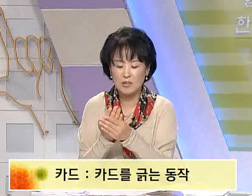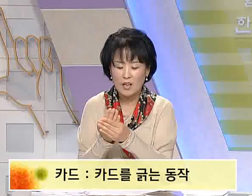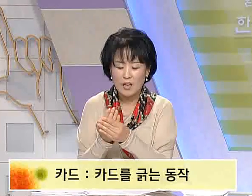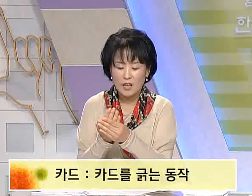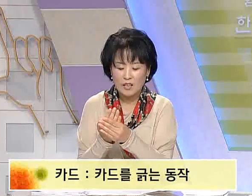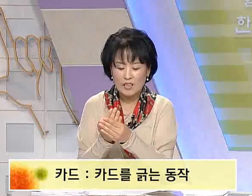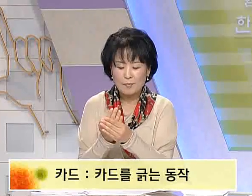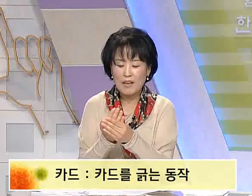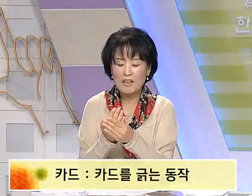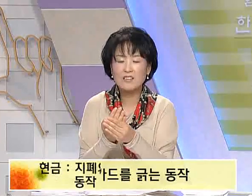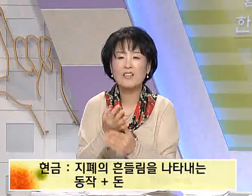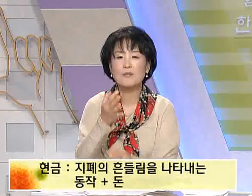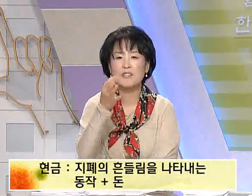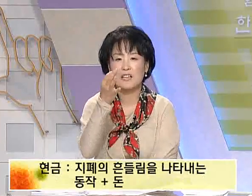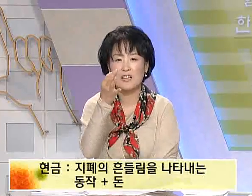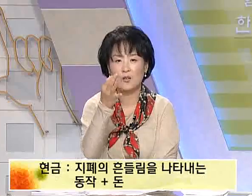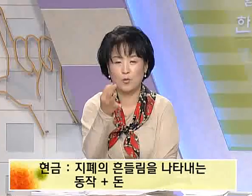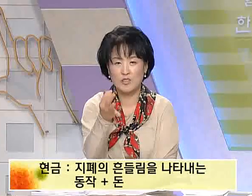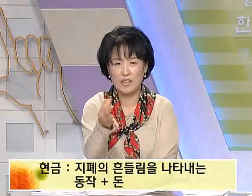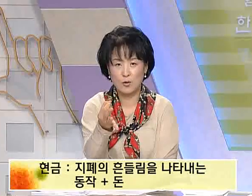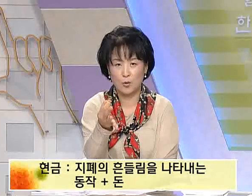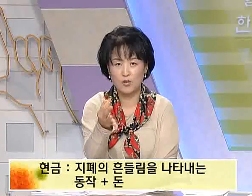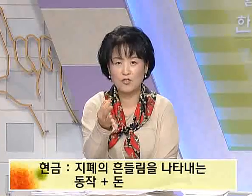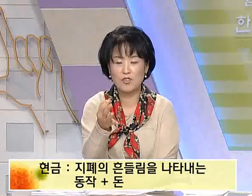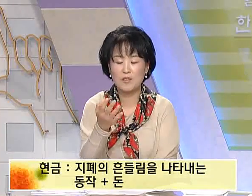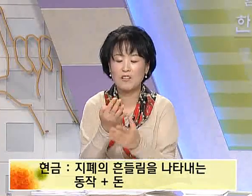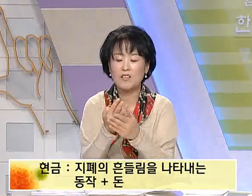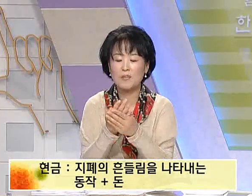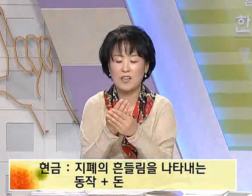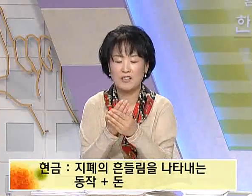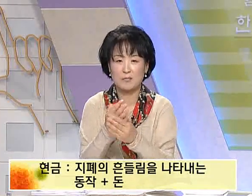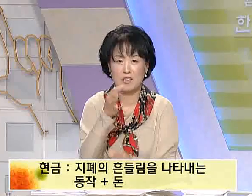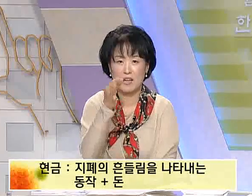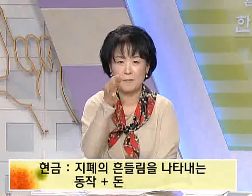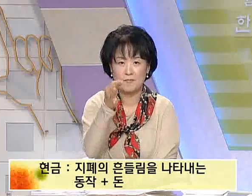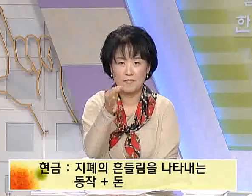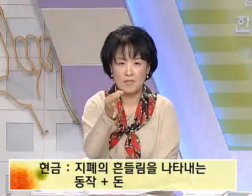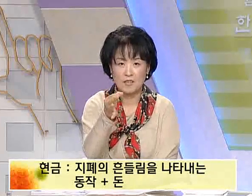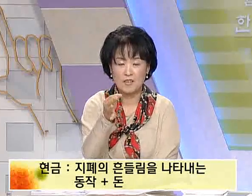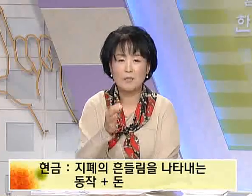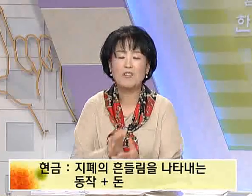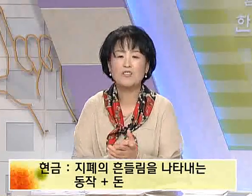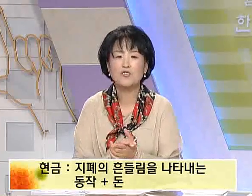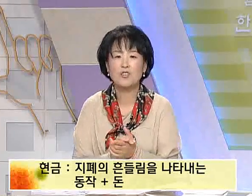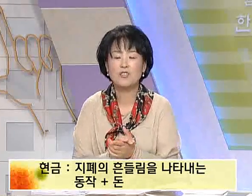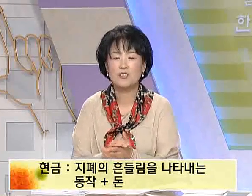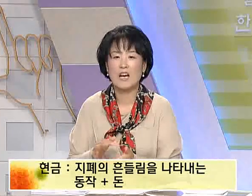현금은 지폐의 흔들림을 나타내는 동작에 돈을 해주시면 현금이 되겠습니다. 그 다음 이어지는 수행은